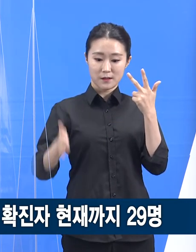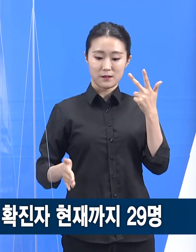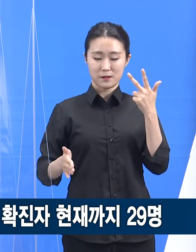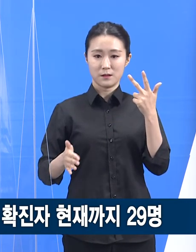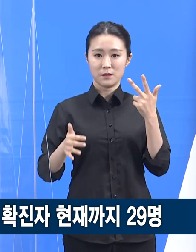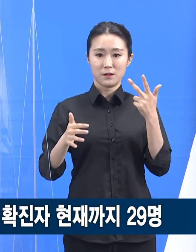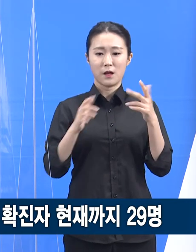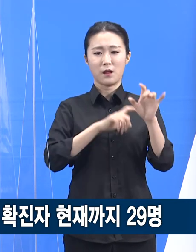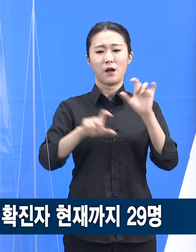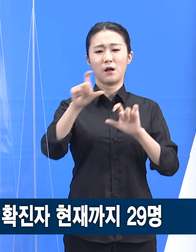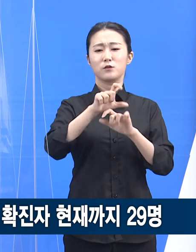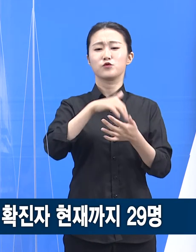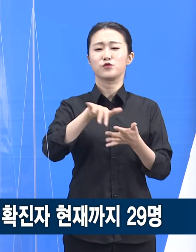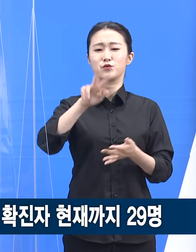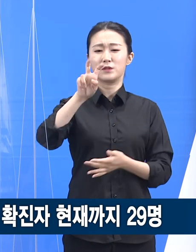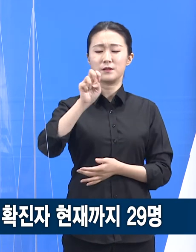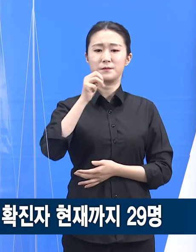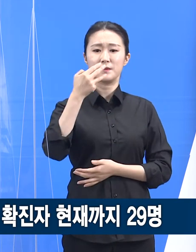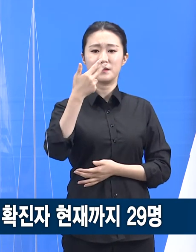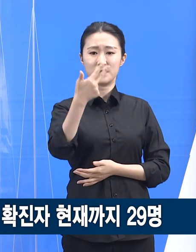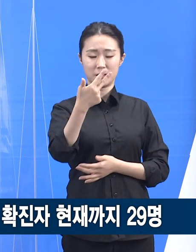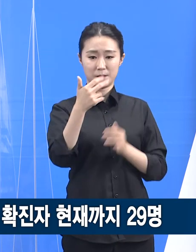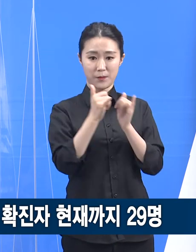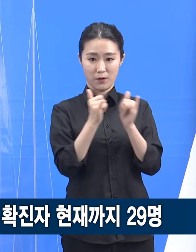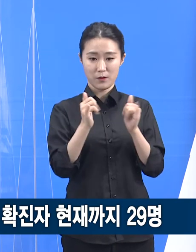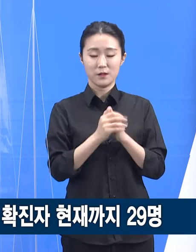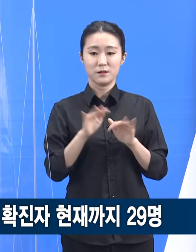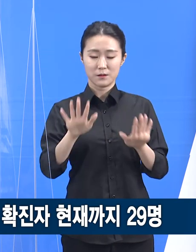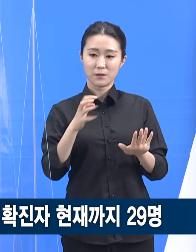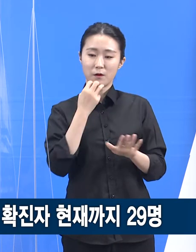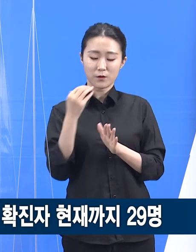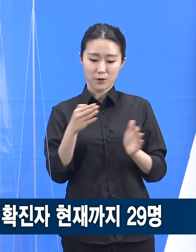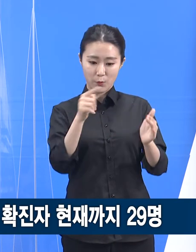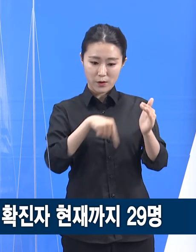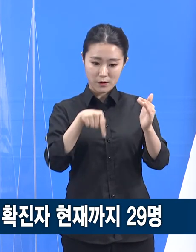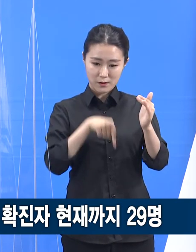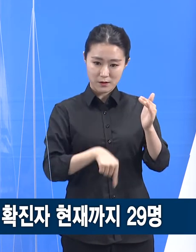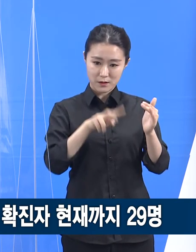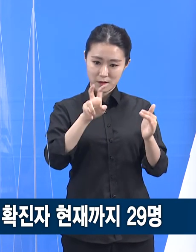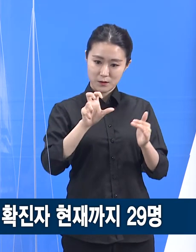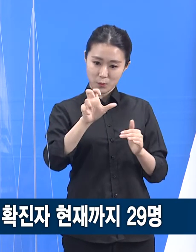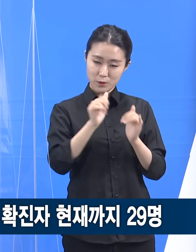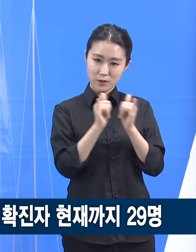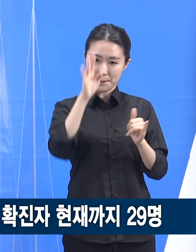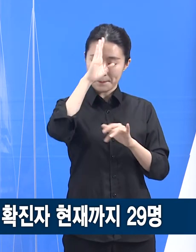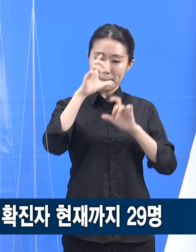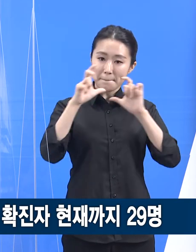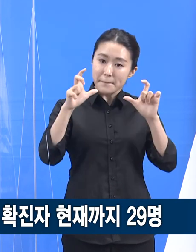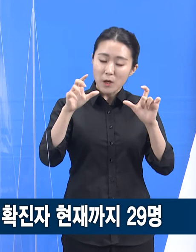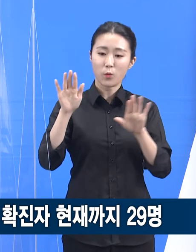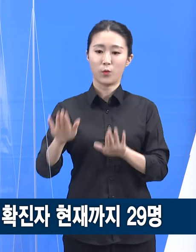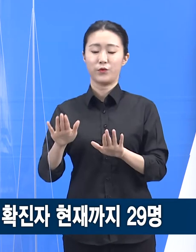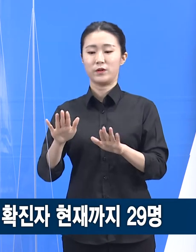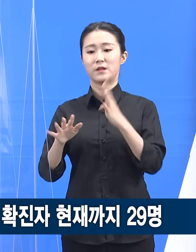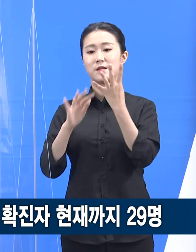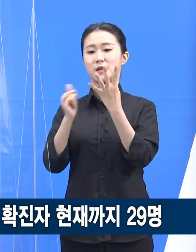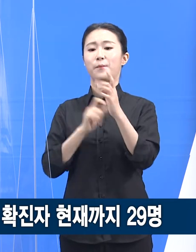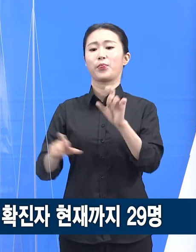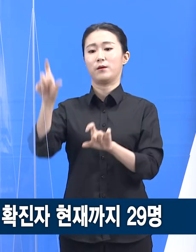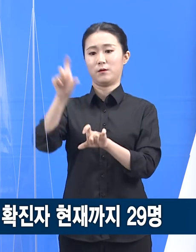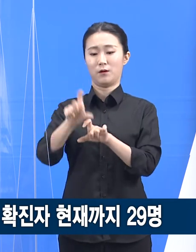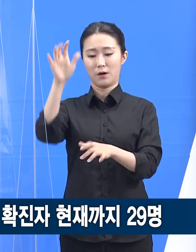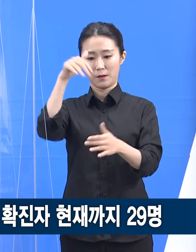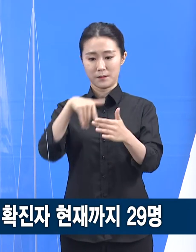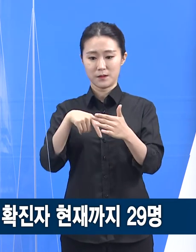27일 0치 기준 도내 확진자는 25명이며 오늘 추가로 확인된 바에 따르면 4명이 추가 확진되어 현재